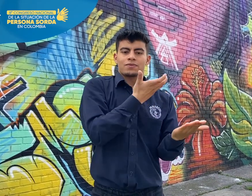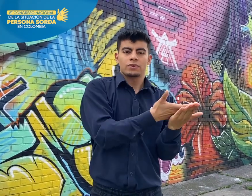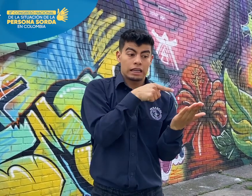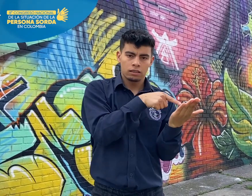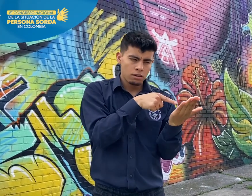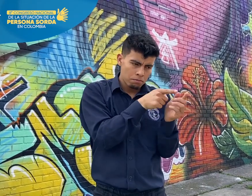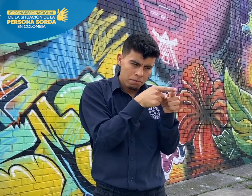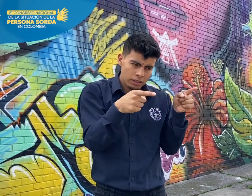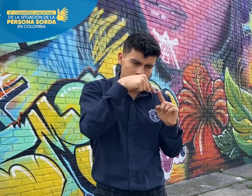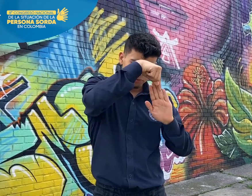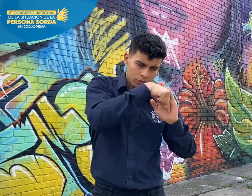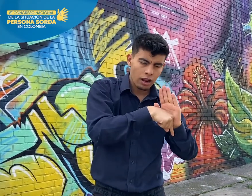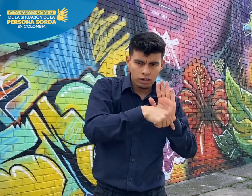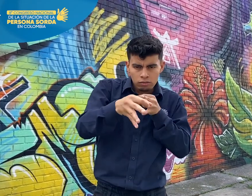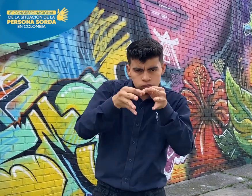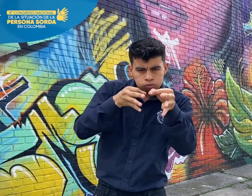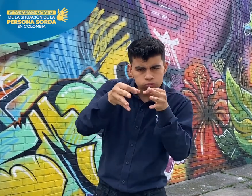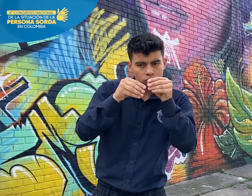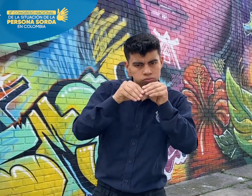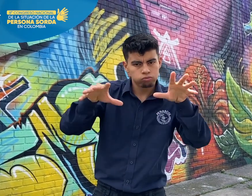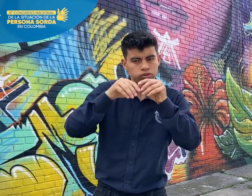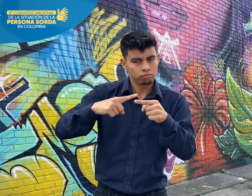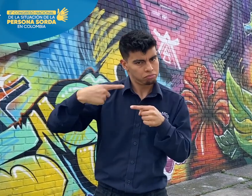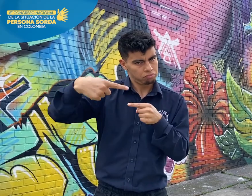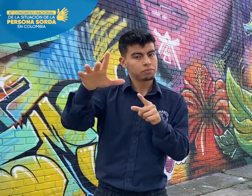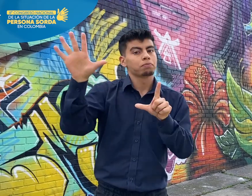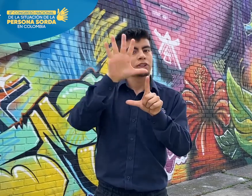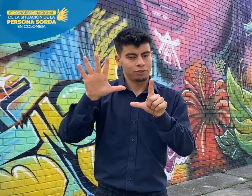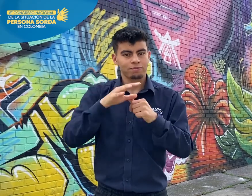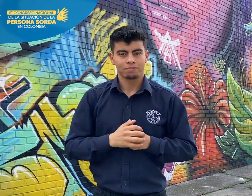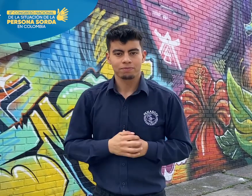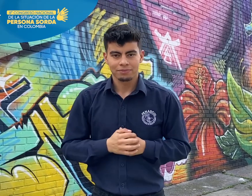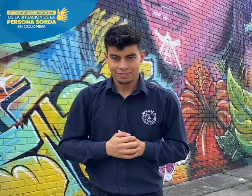metodologías que aporten a la explicación y profundización de este manifiesto. ¡Nos vemos!